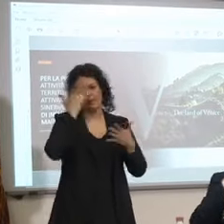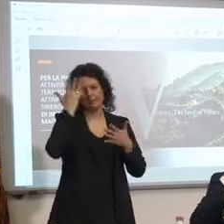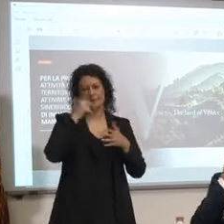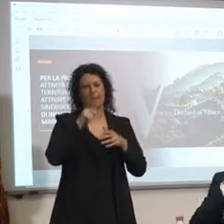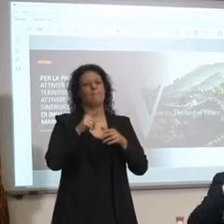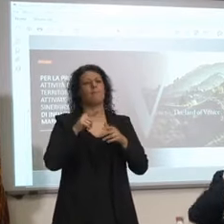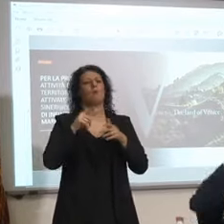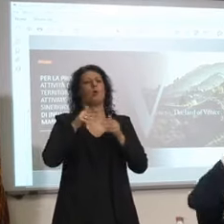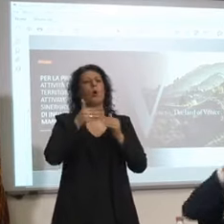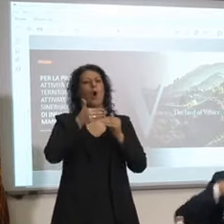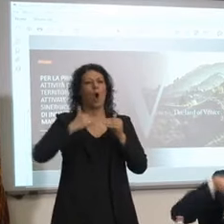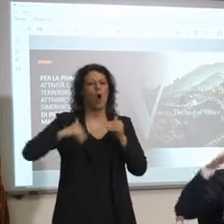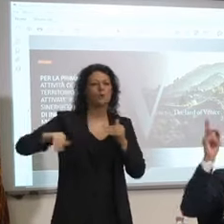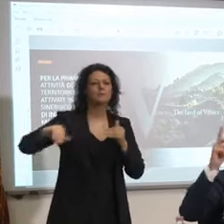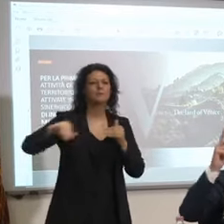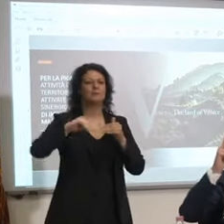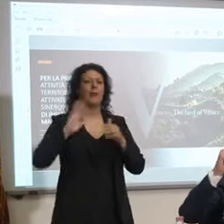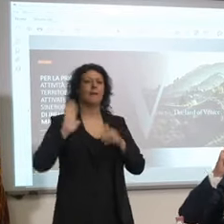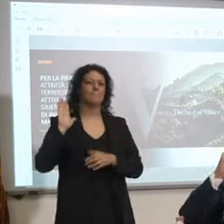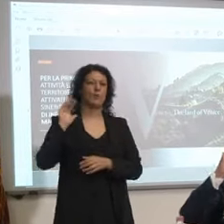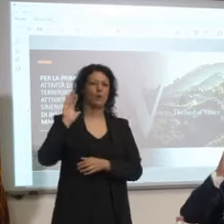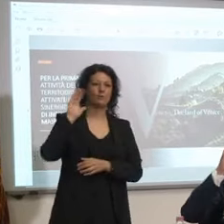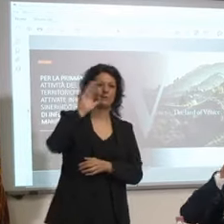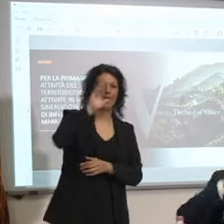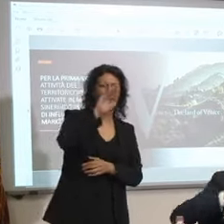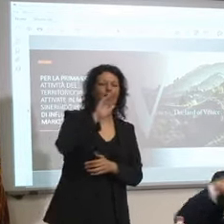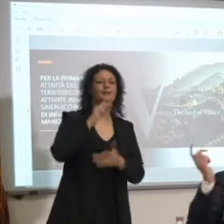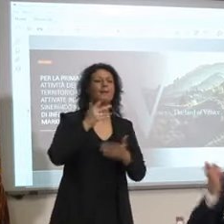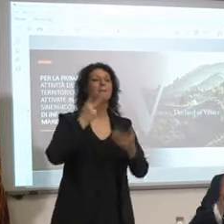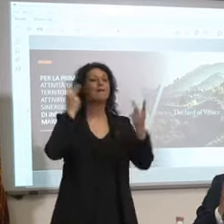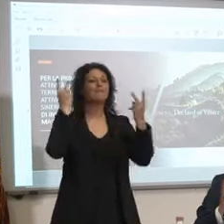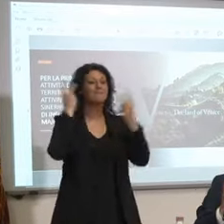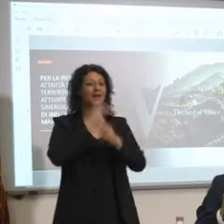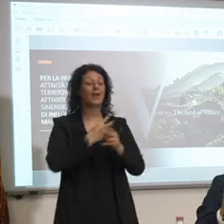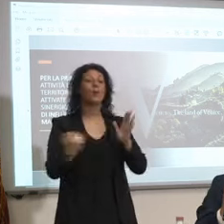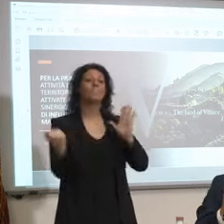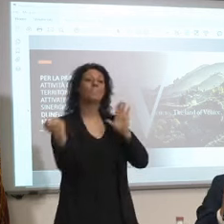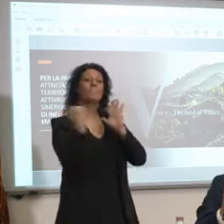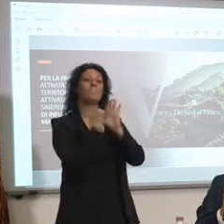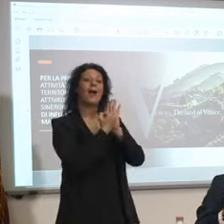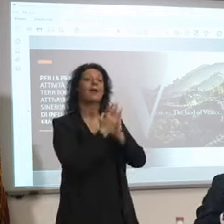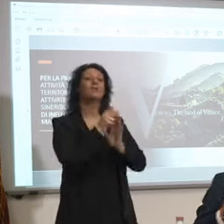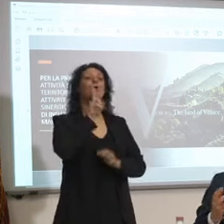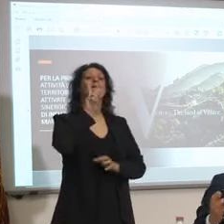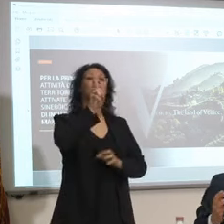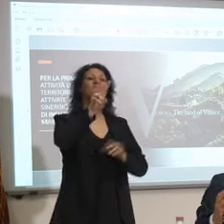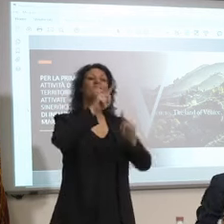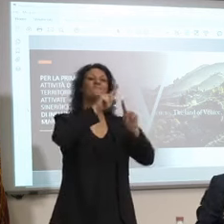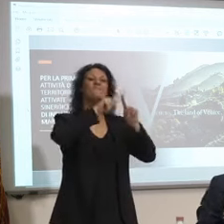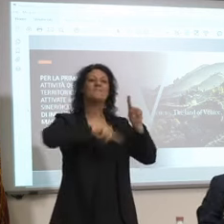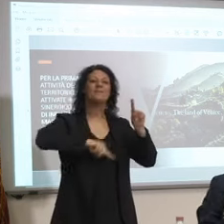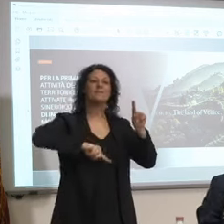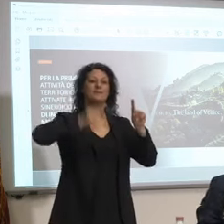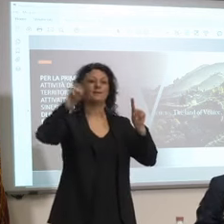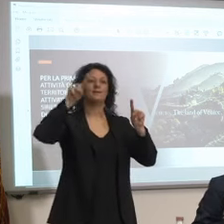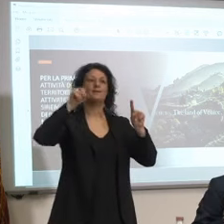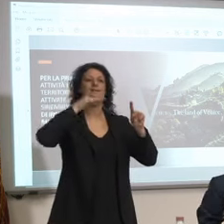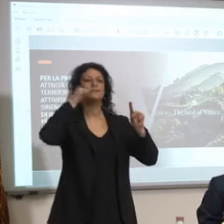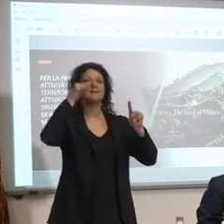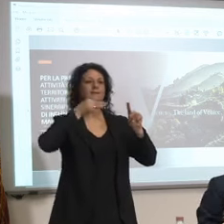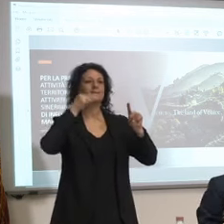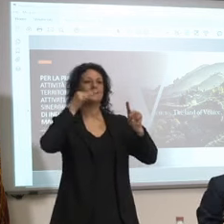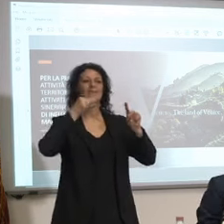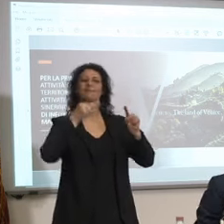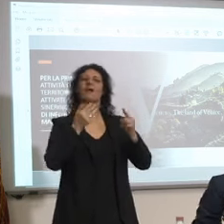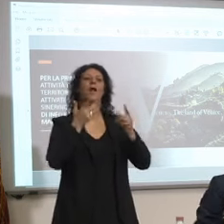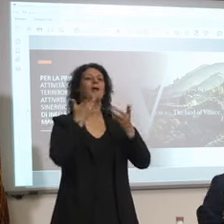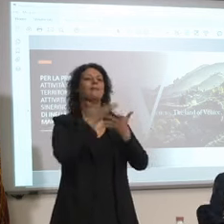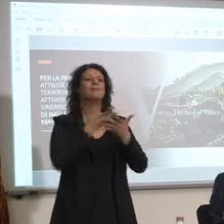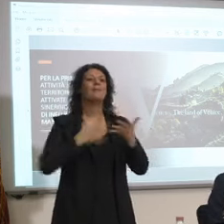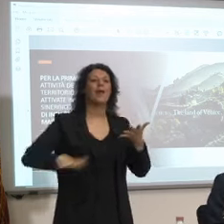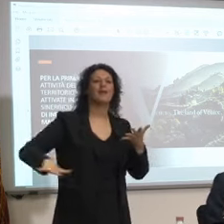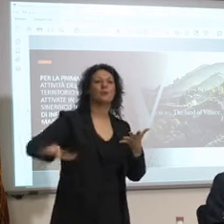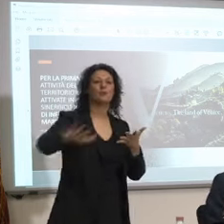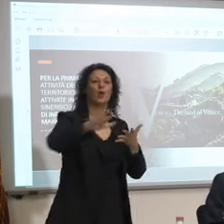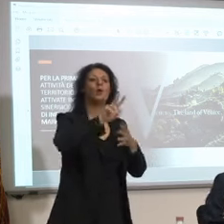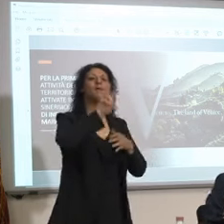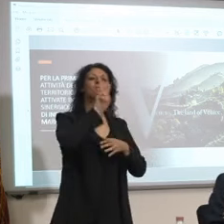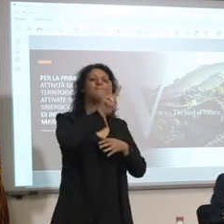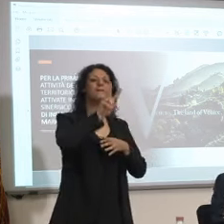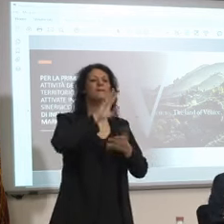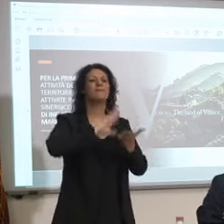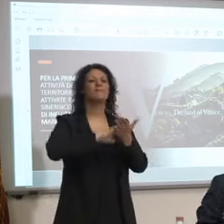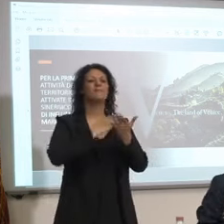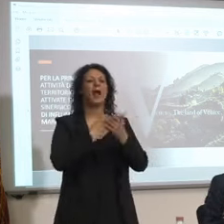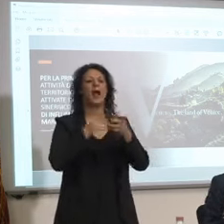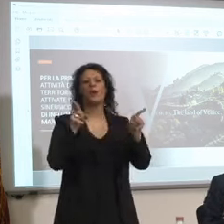e poi un domani questa V bella che riassume tutto il Veneto ci permetterà da un lato di collegarla a Venezia dall'altra di